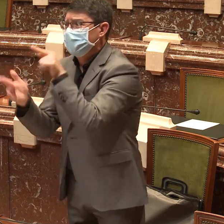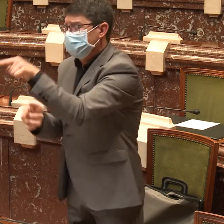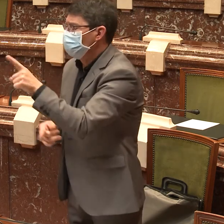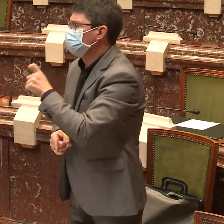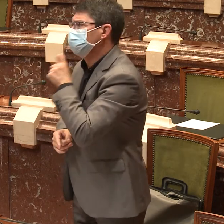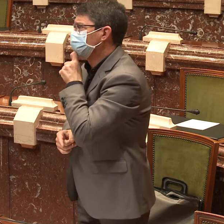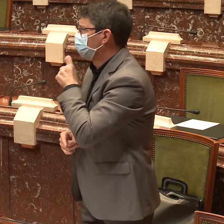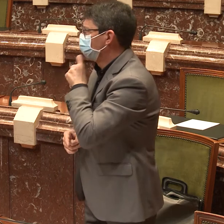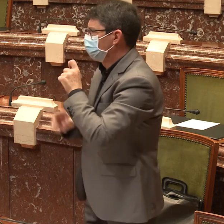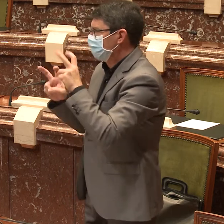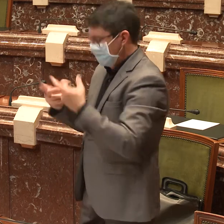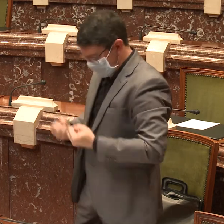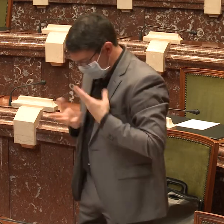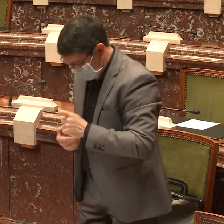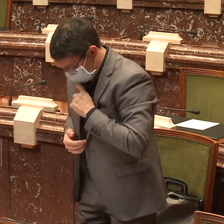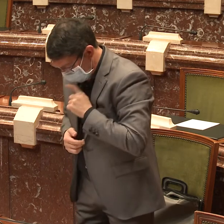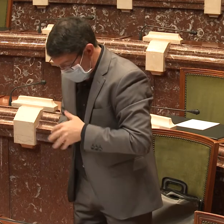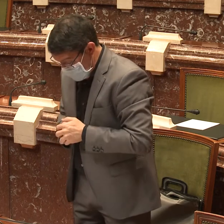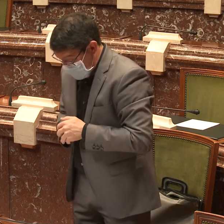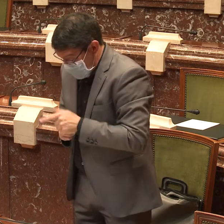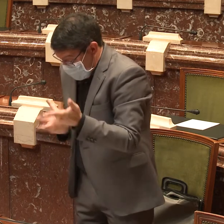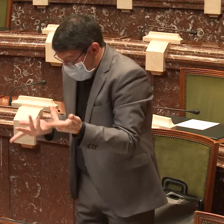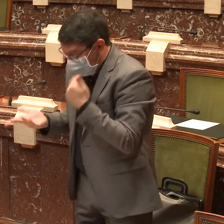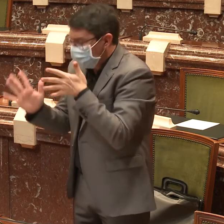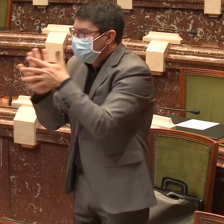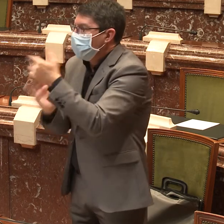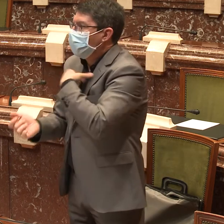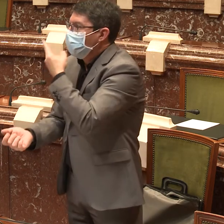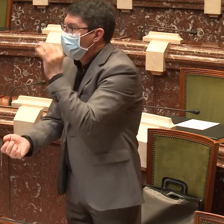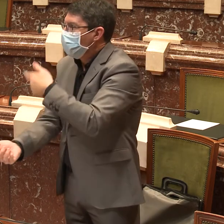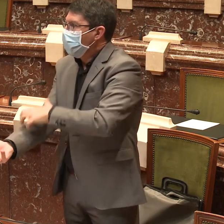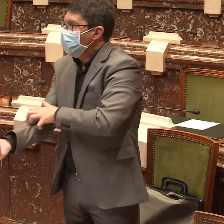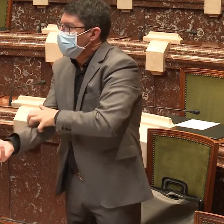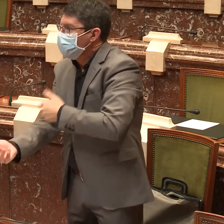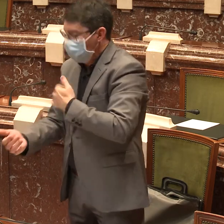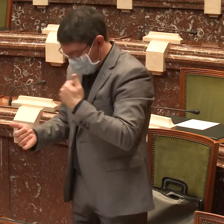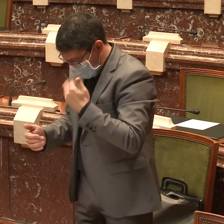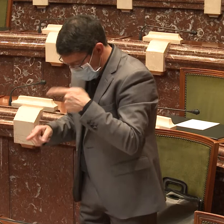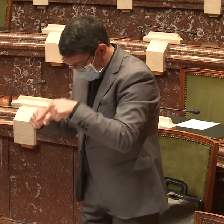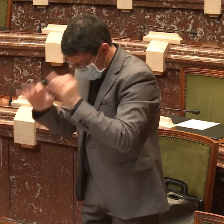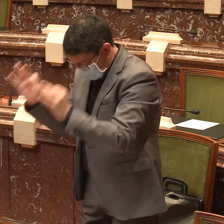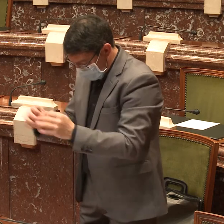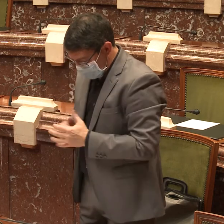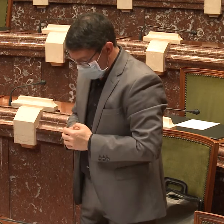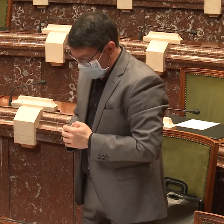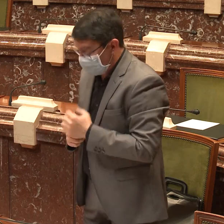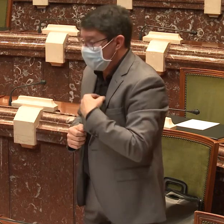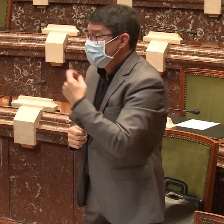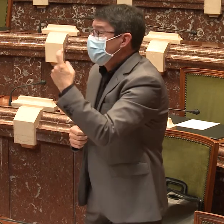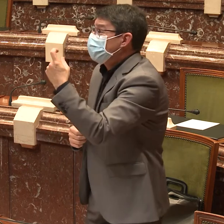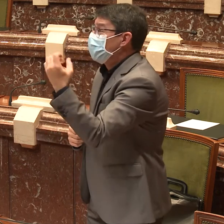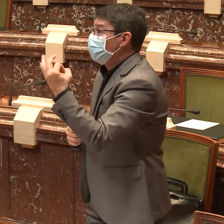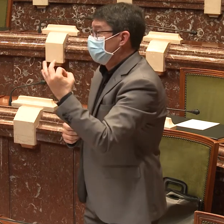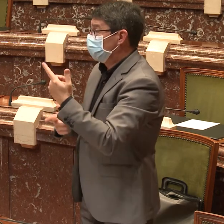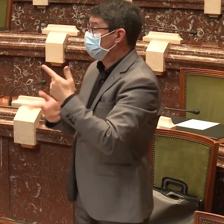comunicarme? ¿Cómo puedo comunicarle? Si tengo alguna alergia a un medicamento, si tengo que expresarle cualquier información. Necesitamos servicios de intérprete